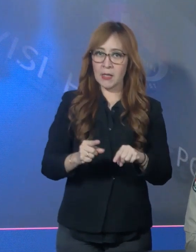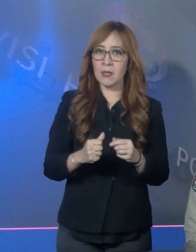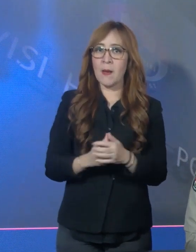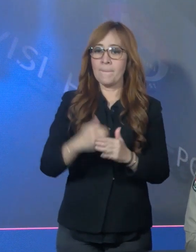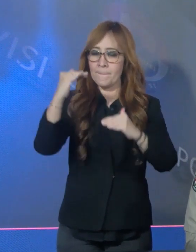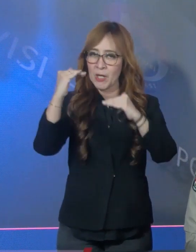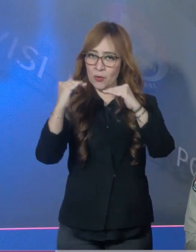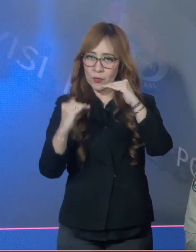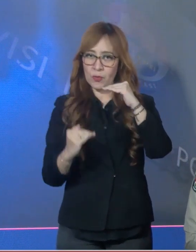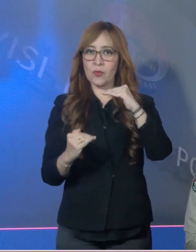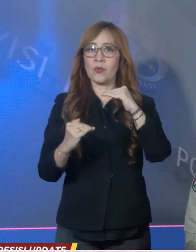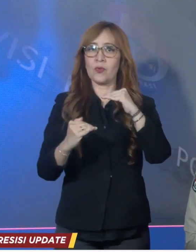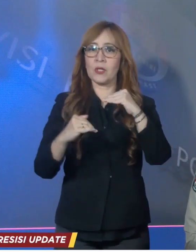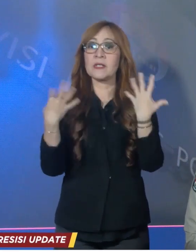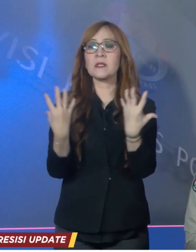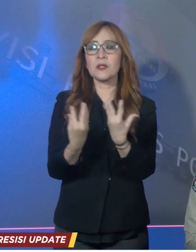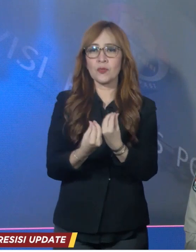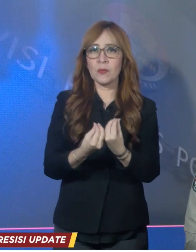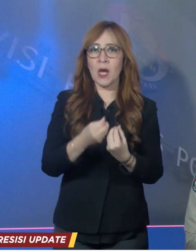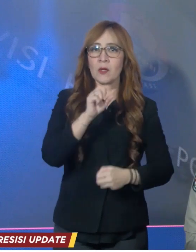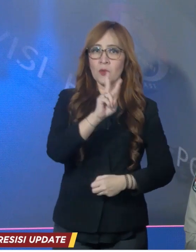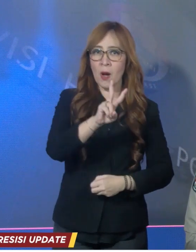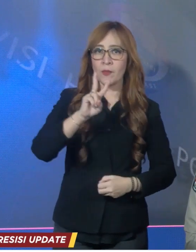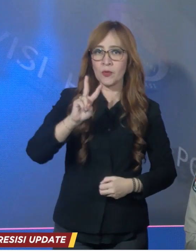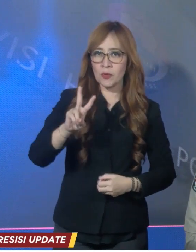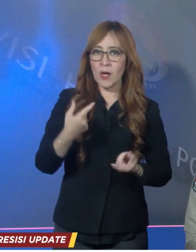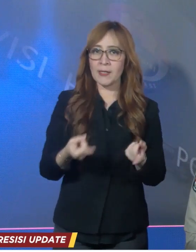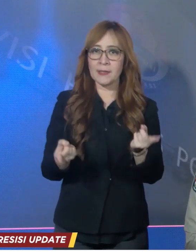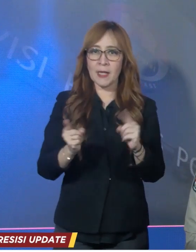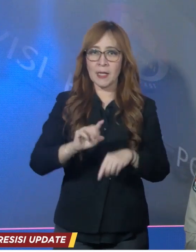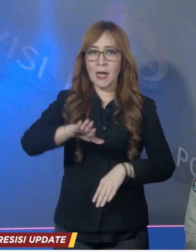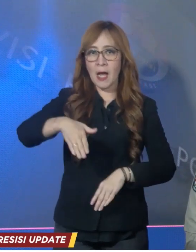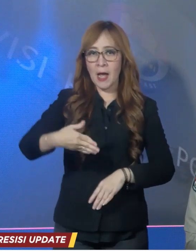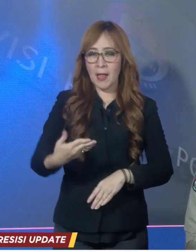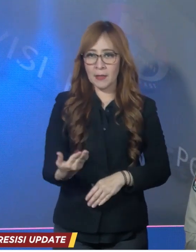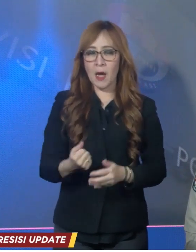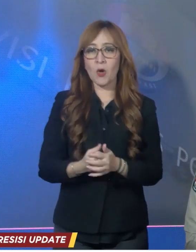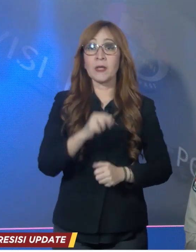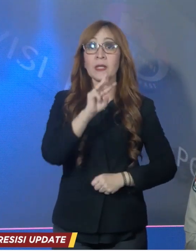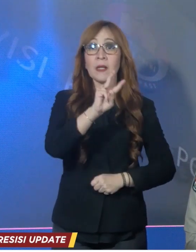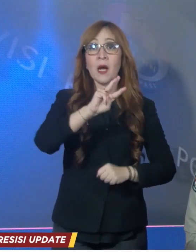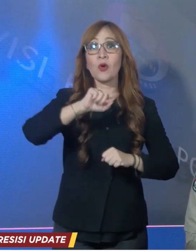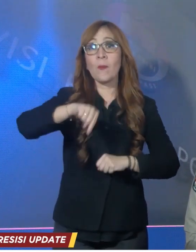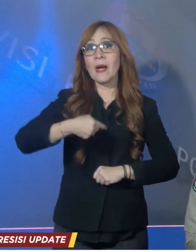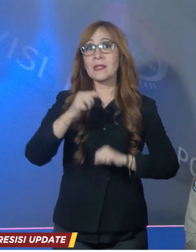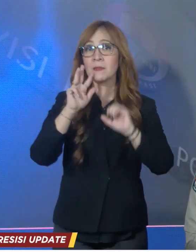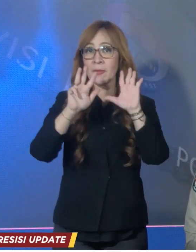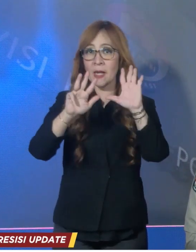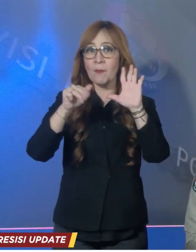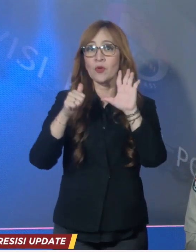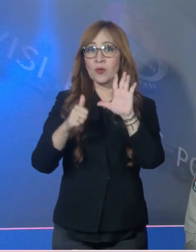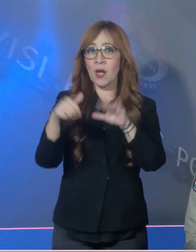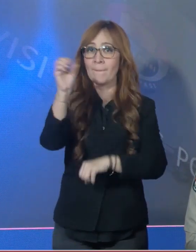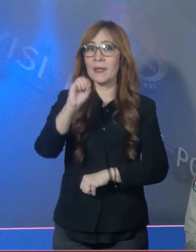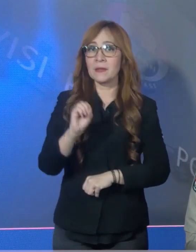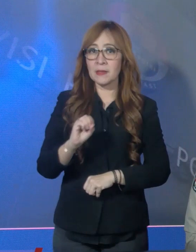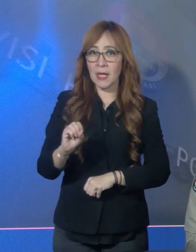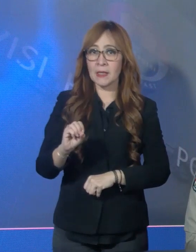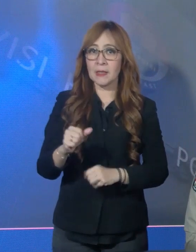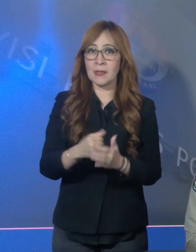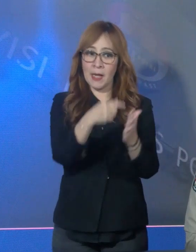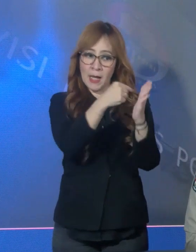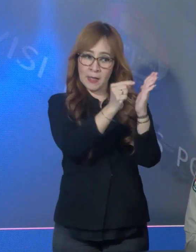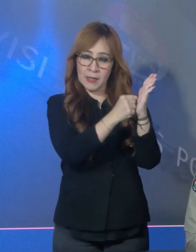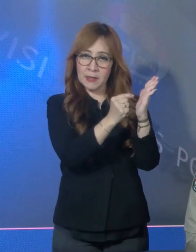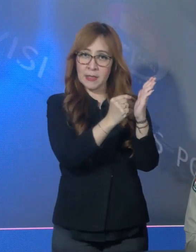kejadian, mengalami penurunan sebanyak 22 kejadian atau 3,96